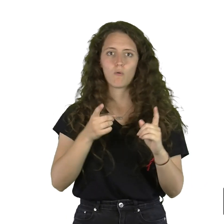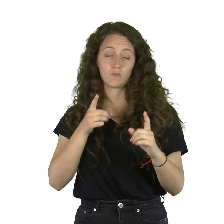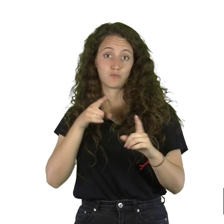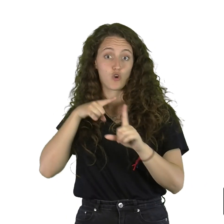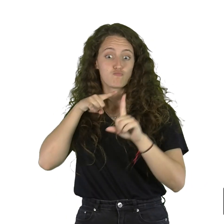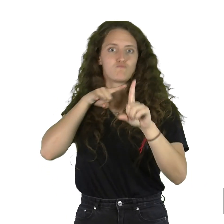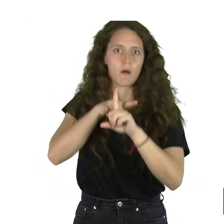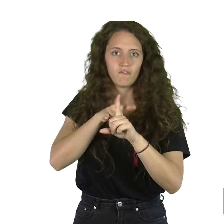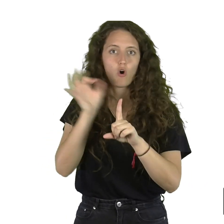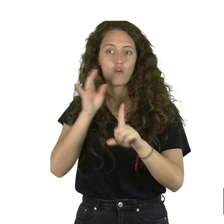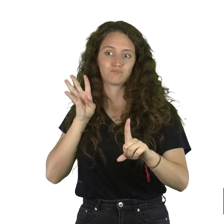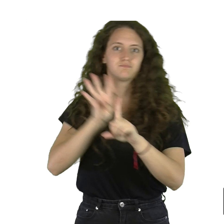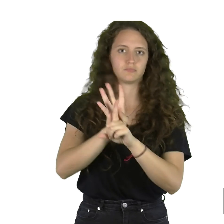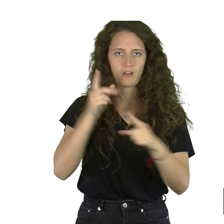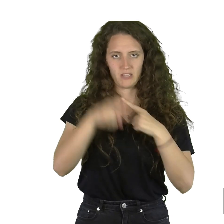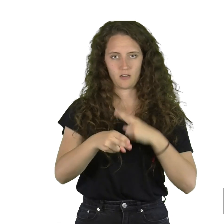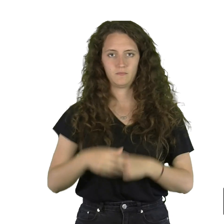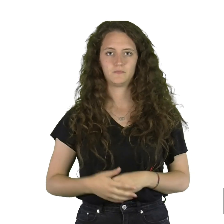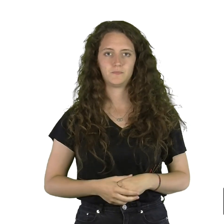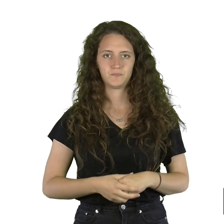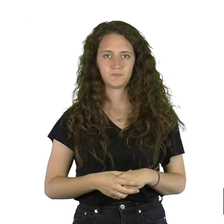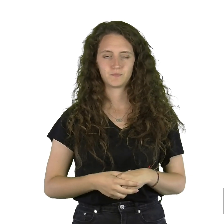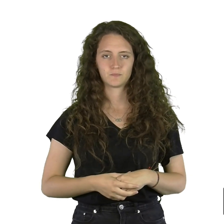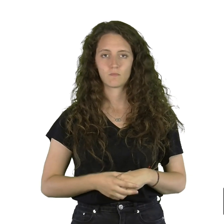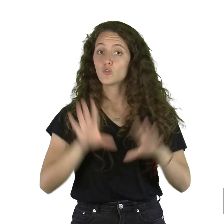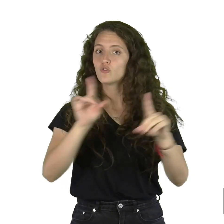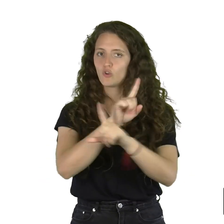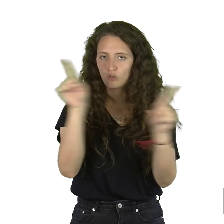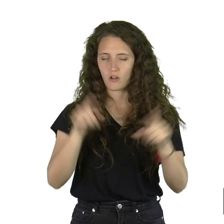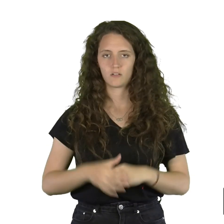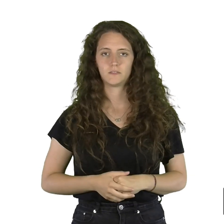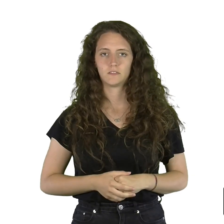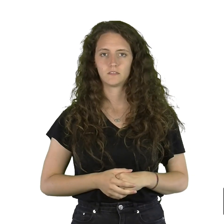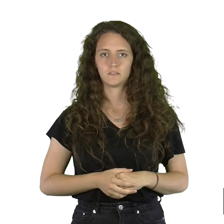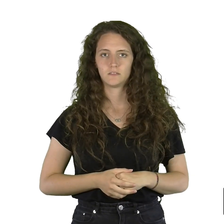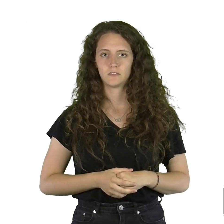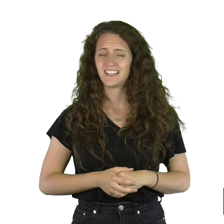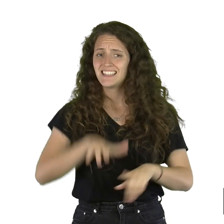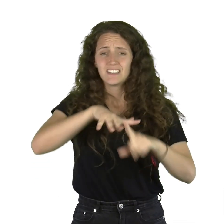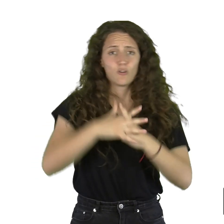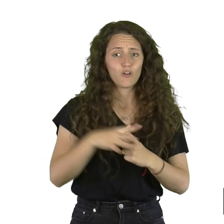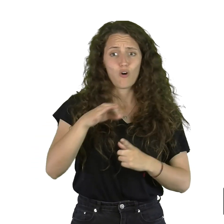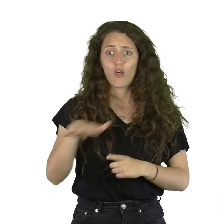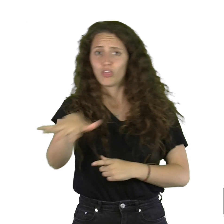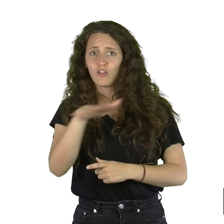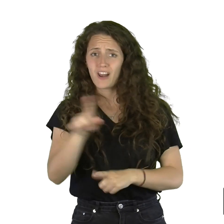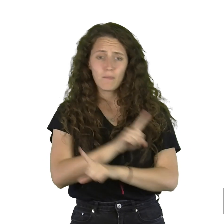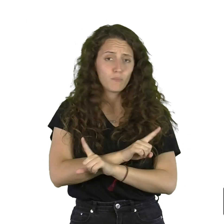los toros y corredores No tocar En ningún caso ni en ningún punto del recorrido